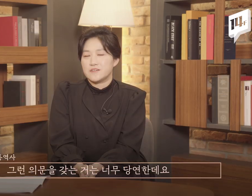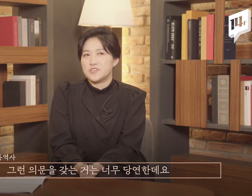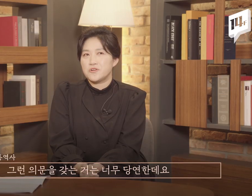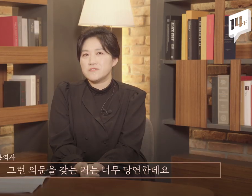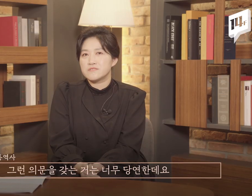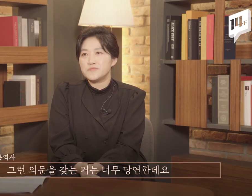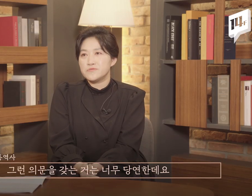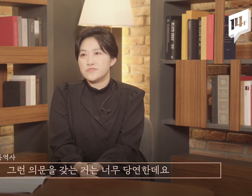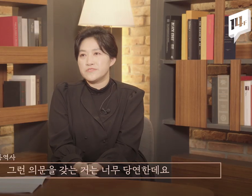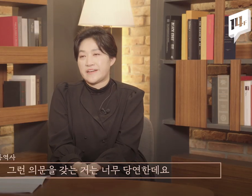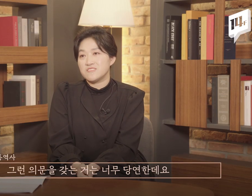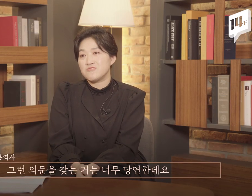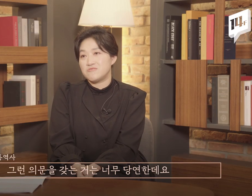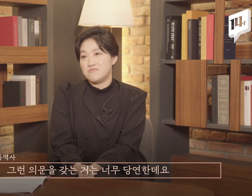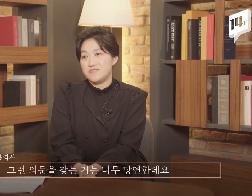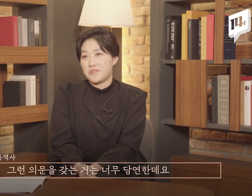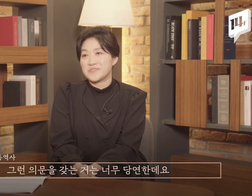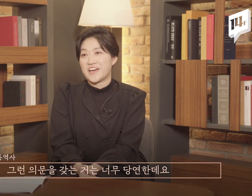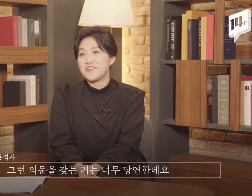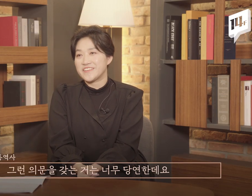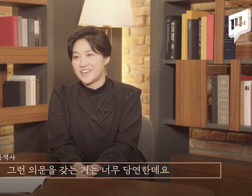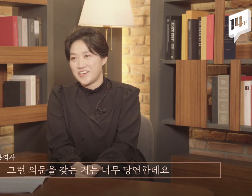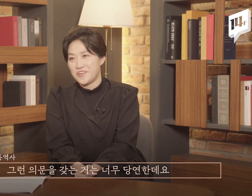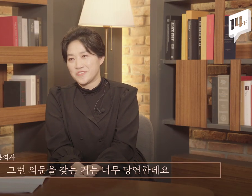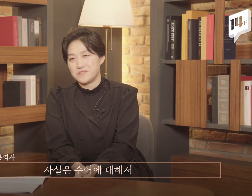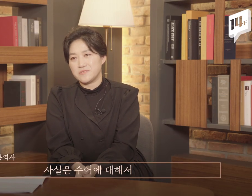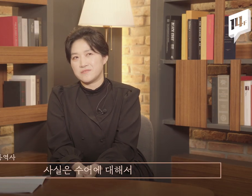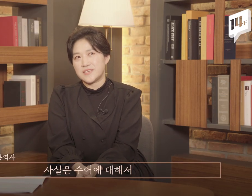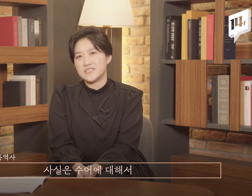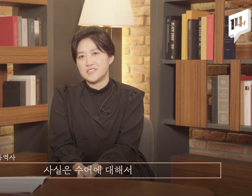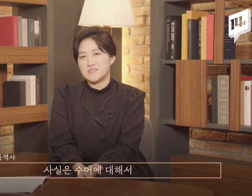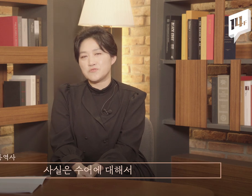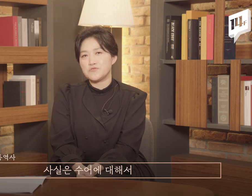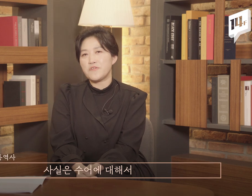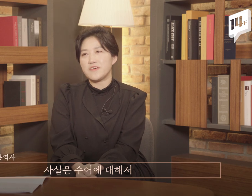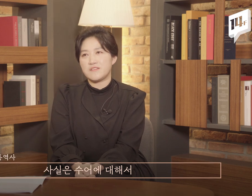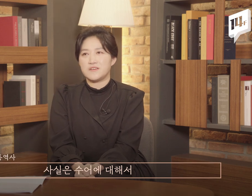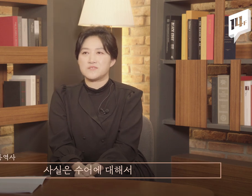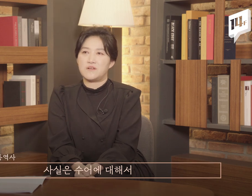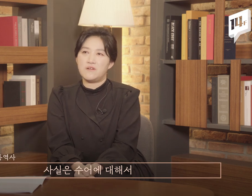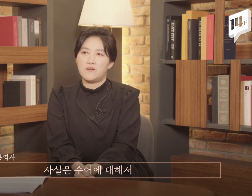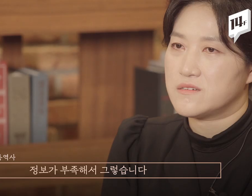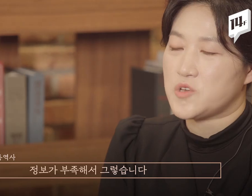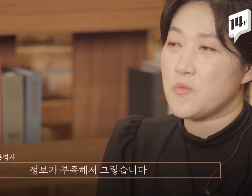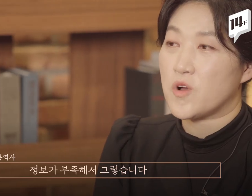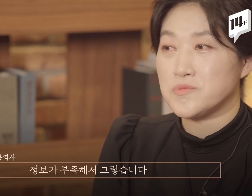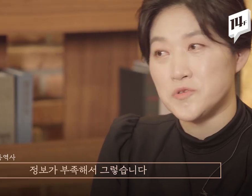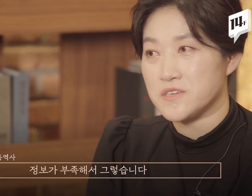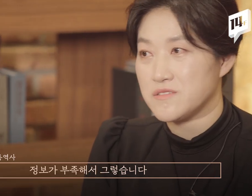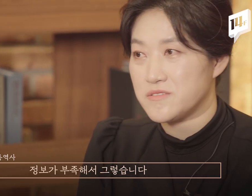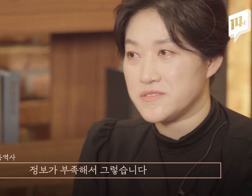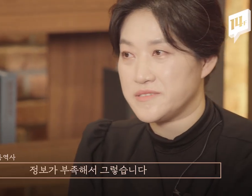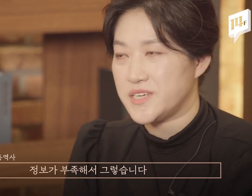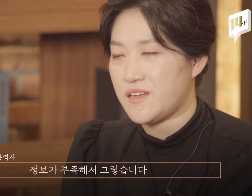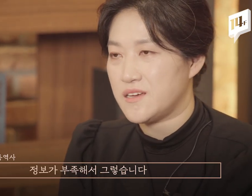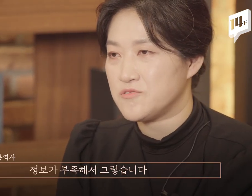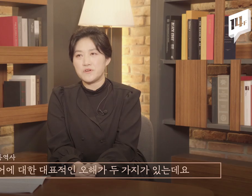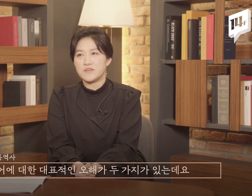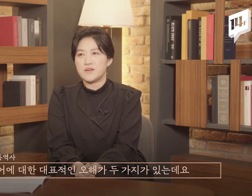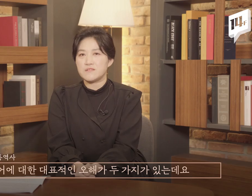그런 의문을 갖는 거는 너무 당연한데요. 사실은 수어에 대해서 정보가 부족해서 그렇습니다. 수어에 대한